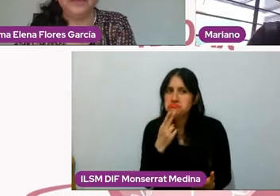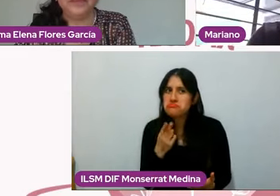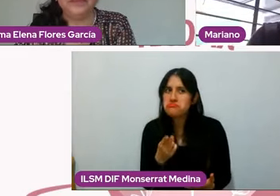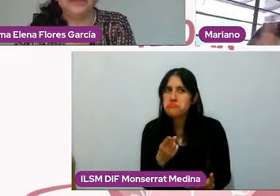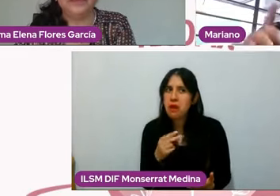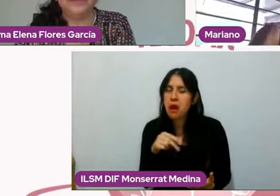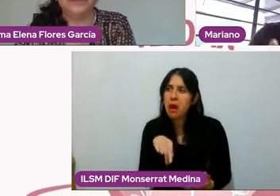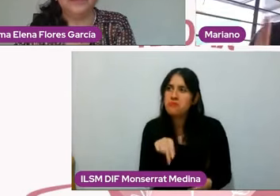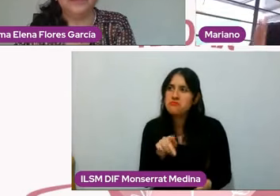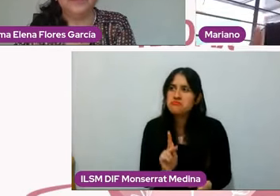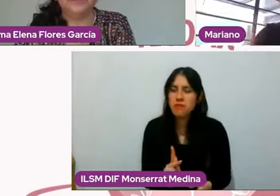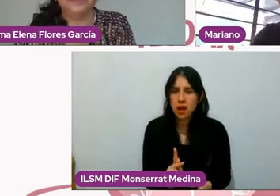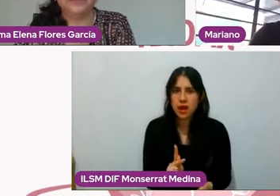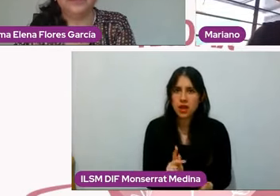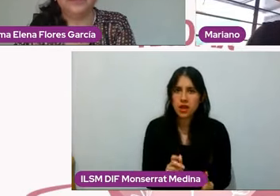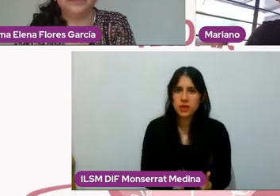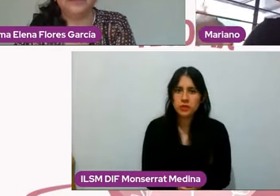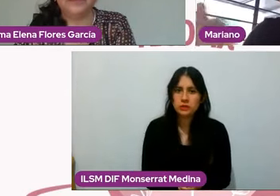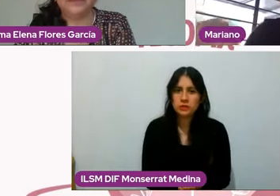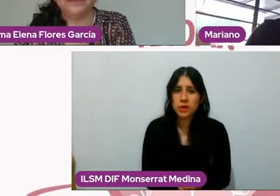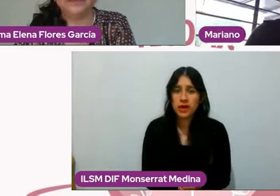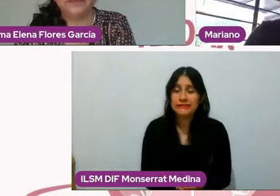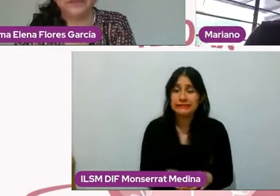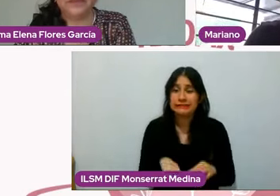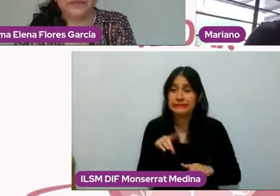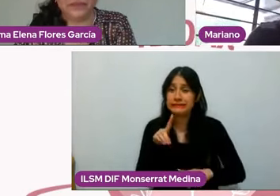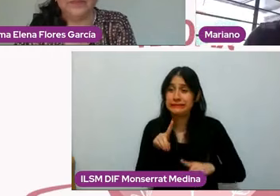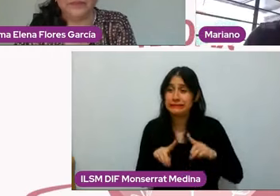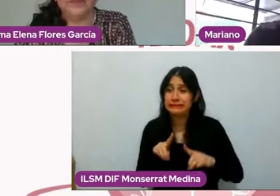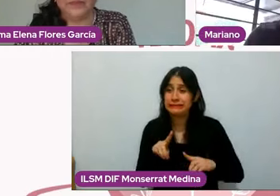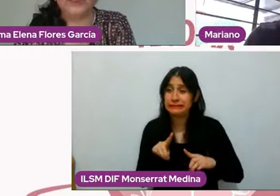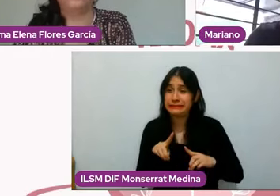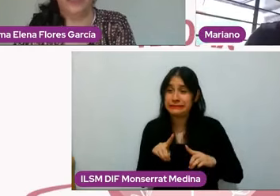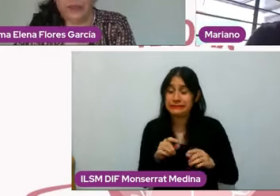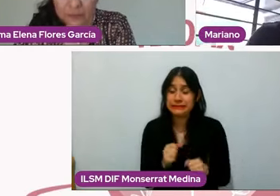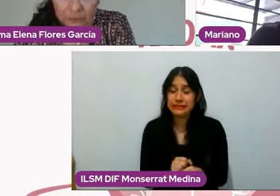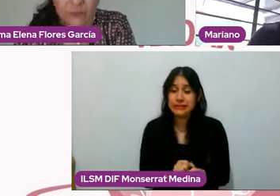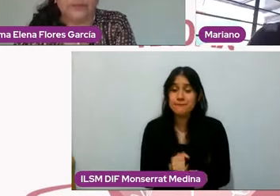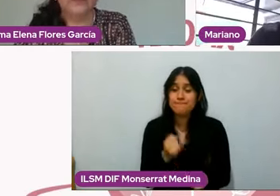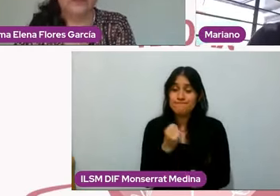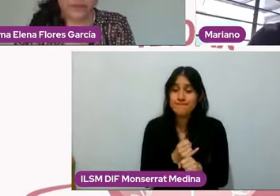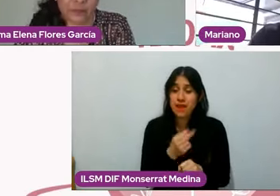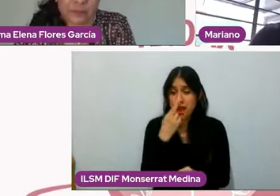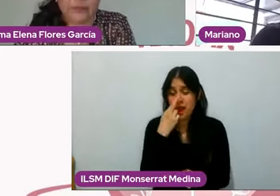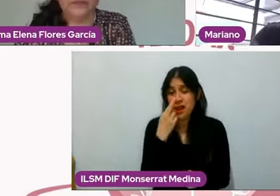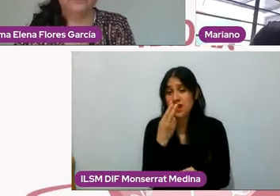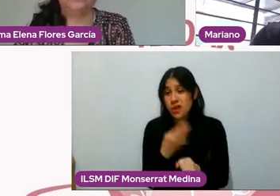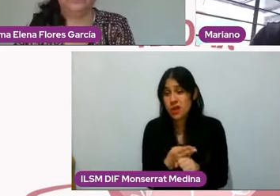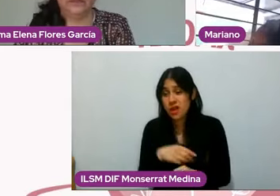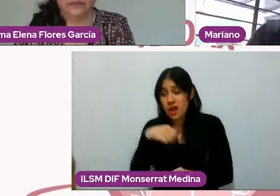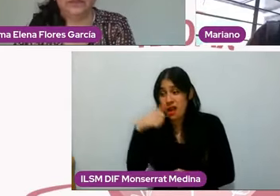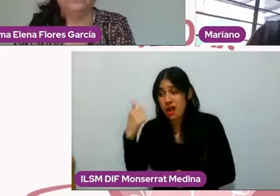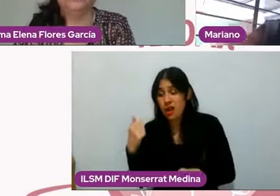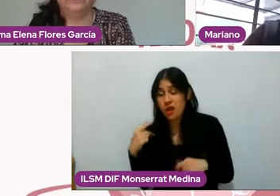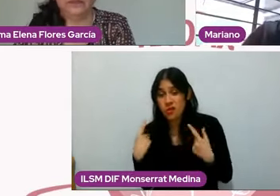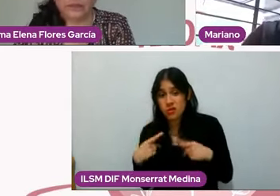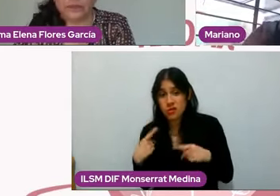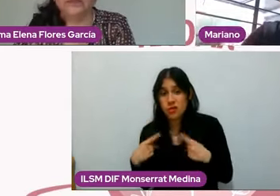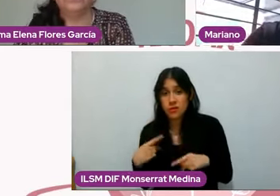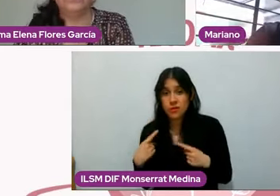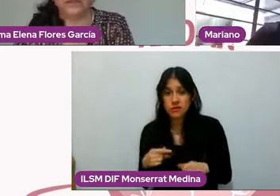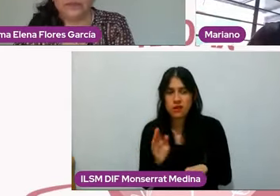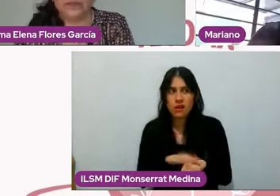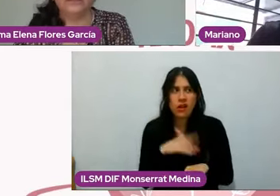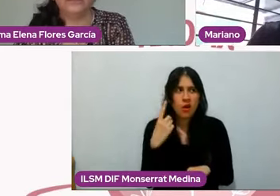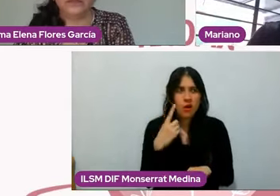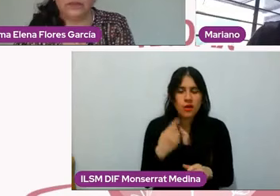dependiendo del grado de irresponsabilidad de la otra persona. ¿Por qué? Porque yo en el momento en el que empiezo a